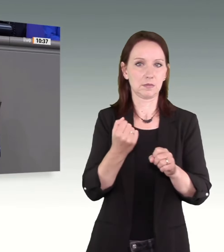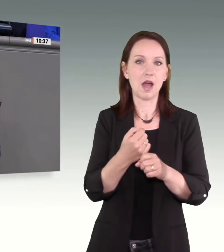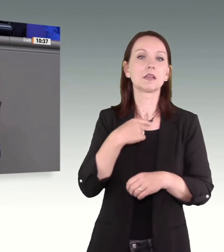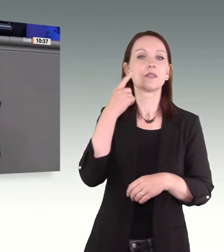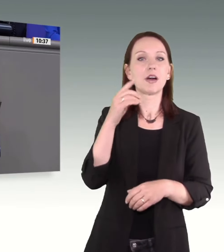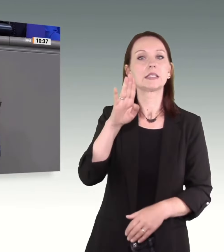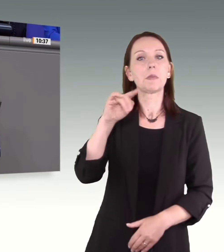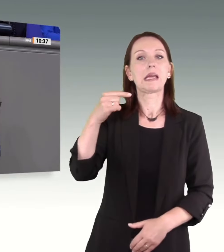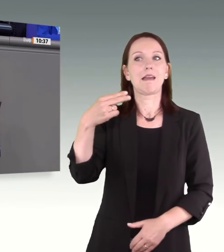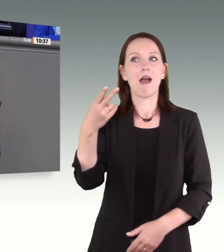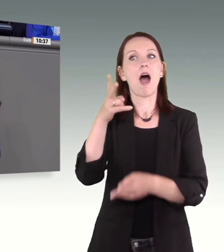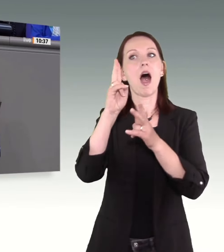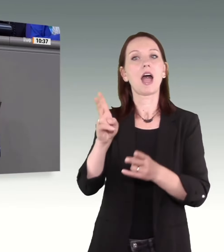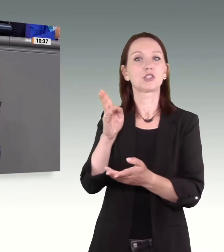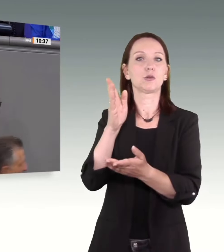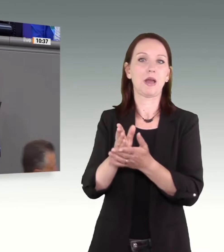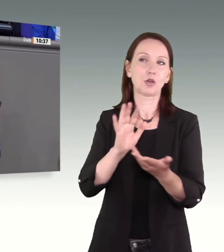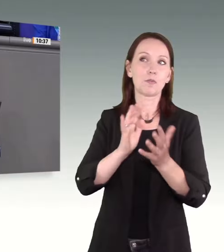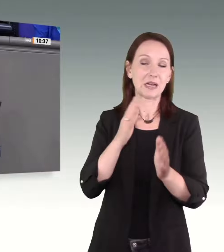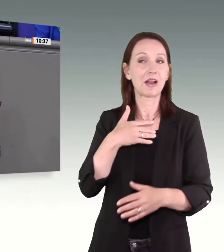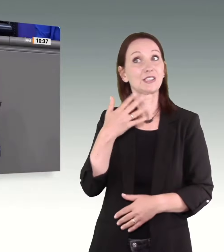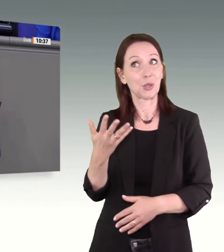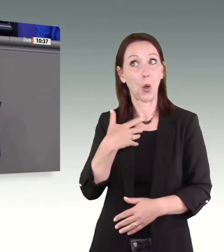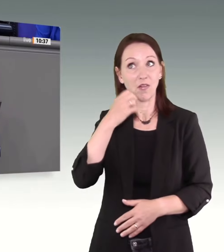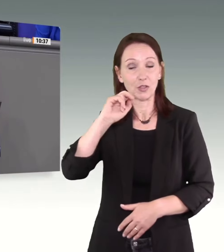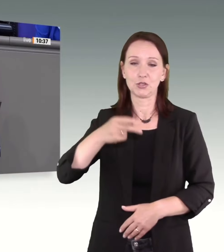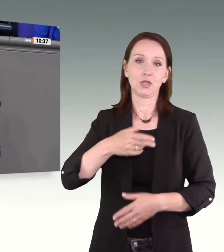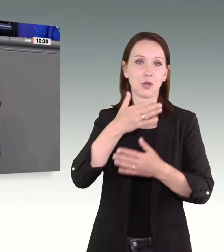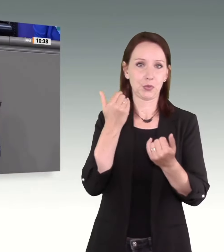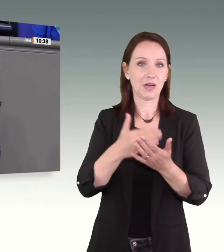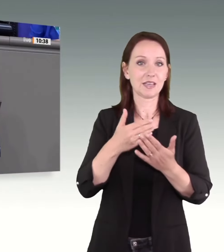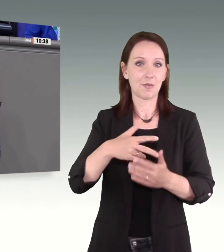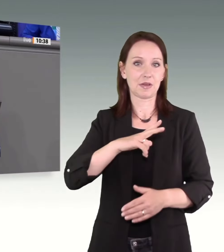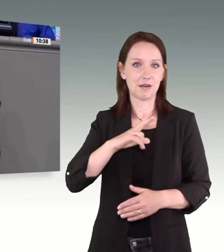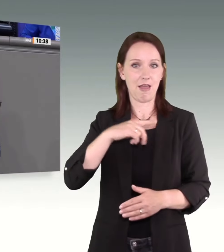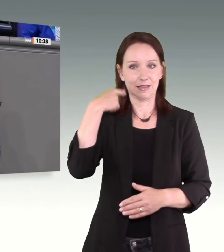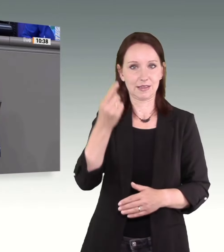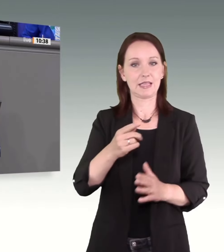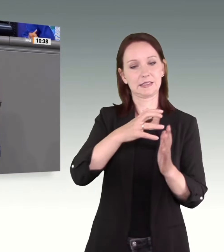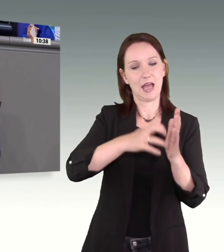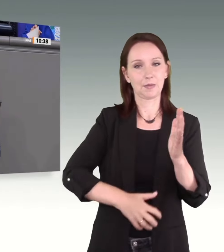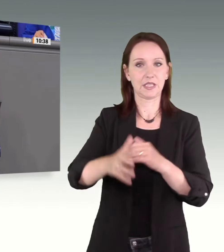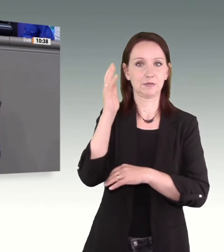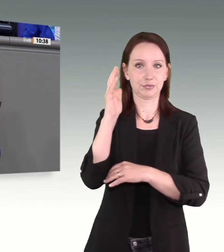BGH manchmal nicht das, was wir uns wünschen würden. Und deswegen kommt das jetzt gleich in meinem nächsten Absatz, dass die Zielrichtung